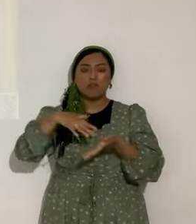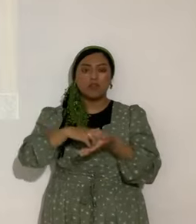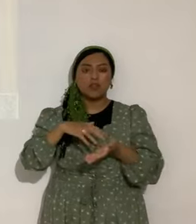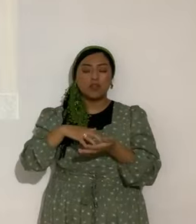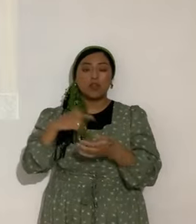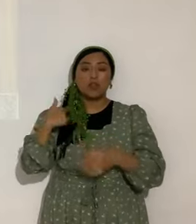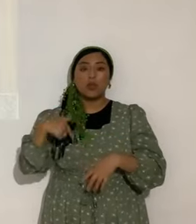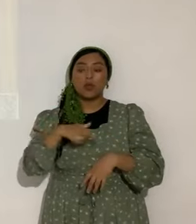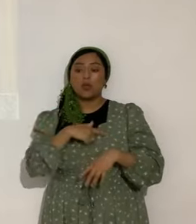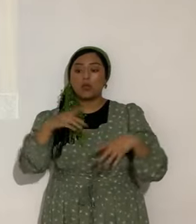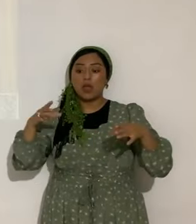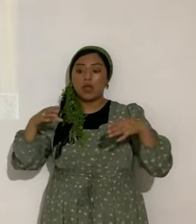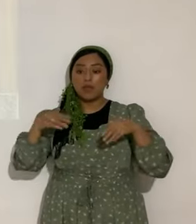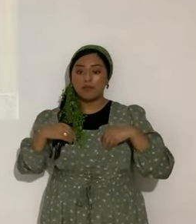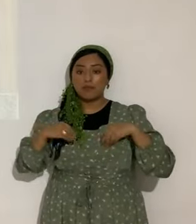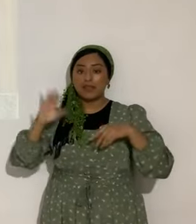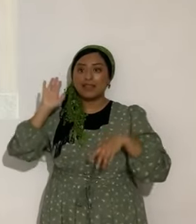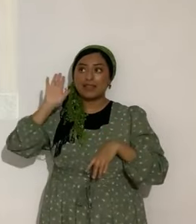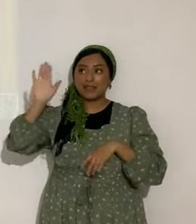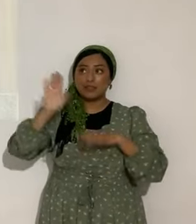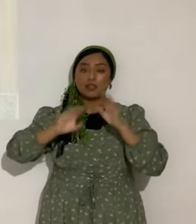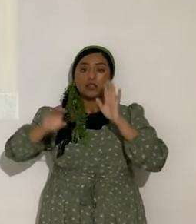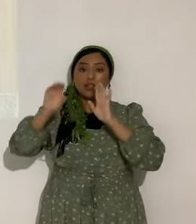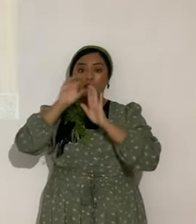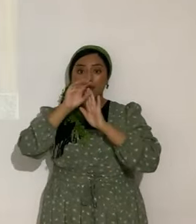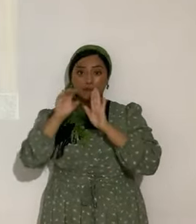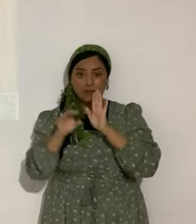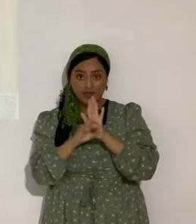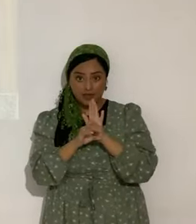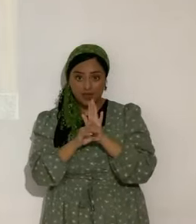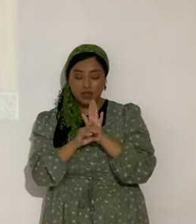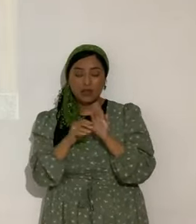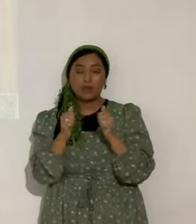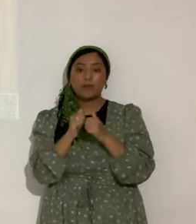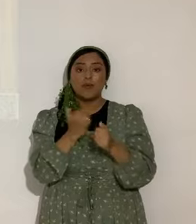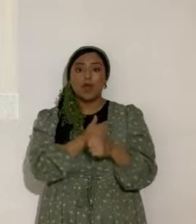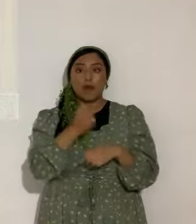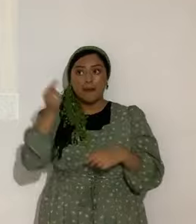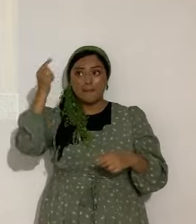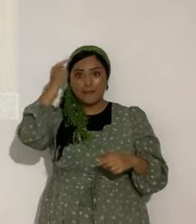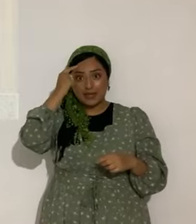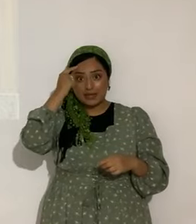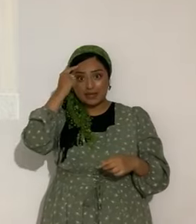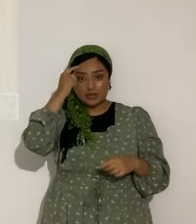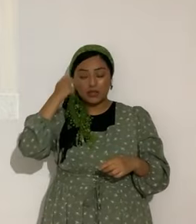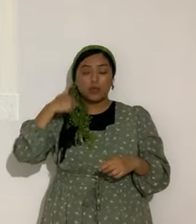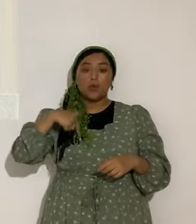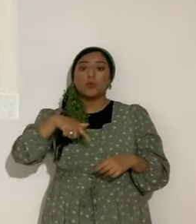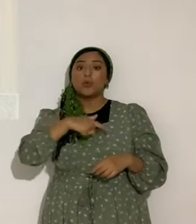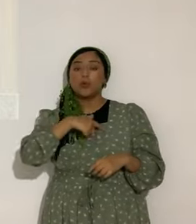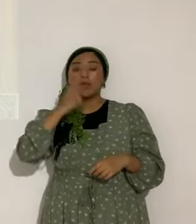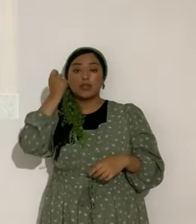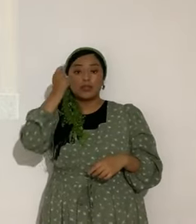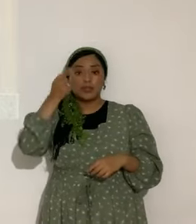aceptando. Pues sus mandamientos. Con nuestra mente. Pues nuestro ser. Comprendemos. podemos